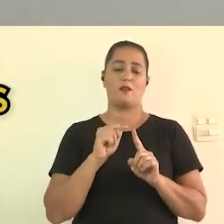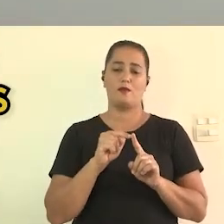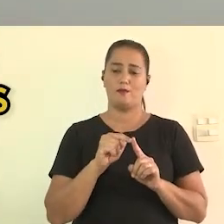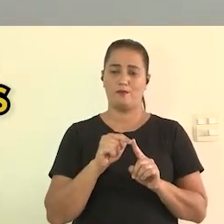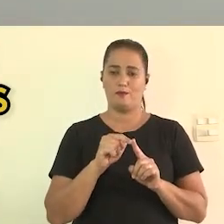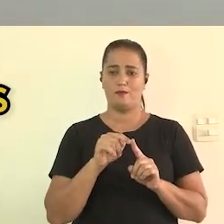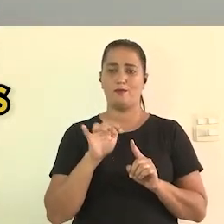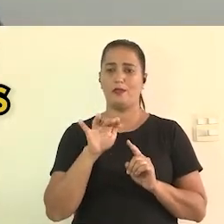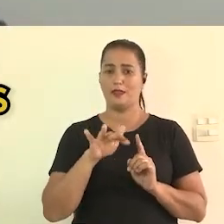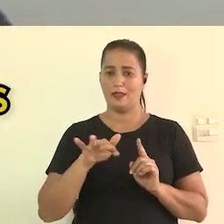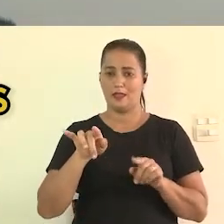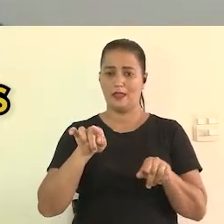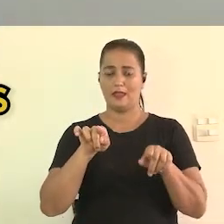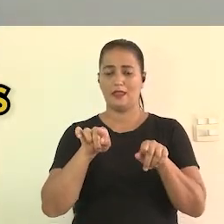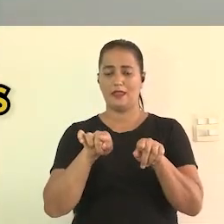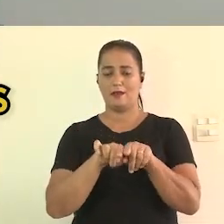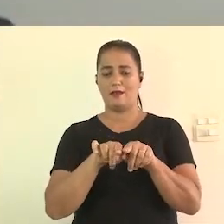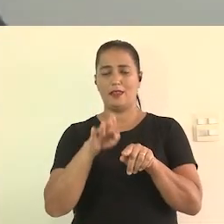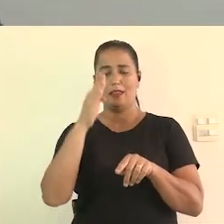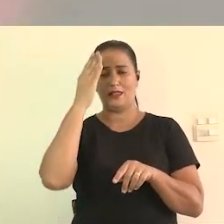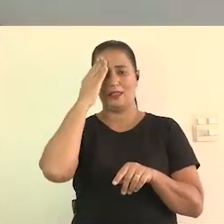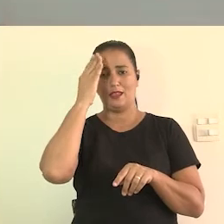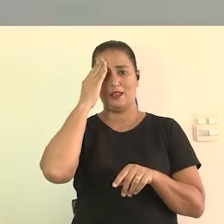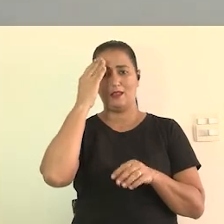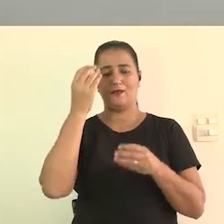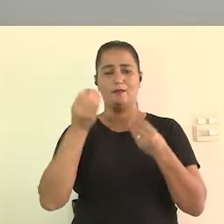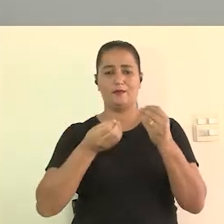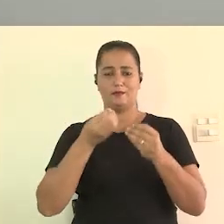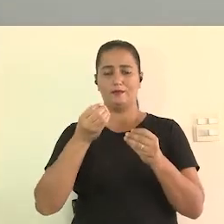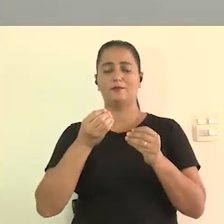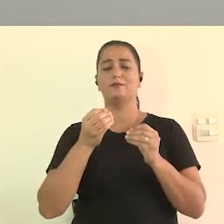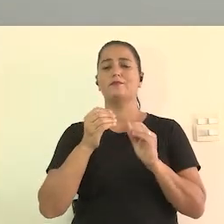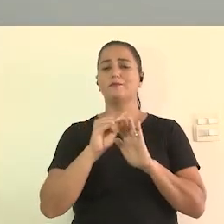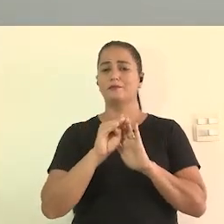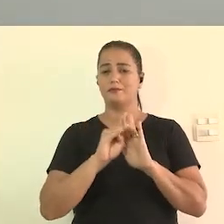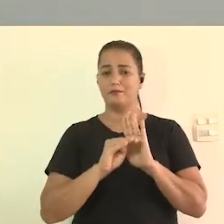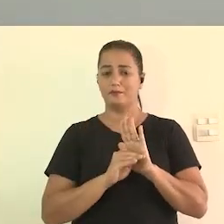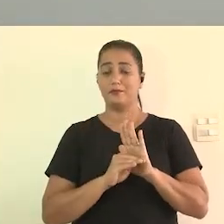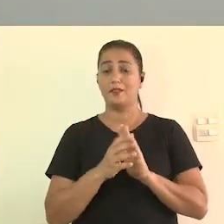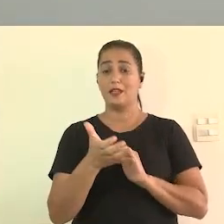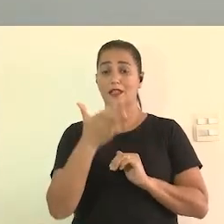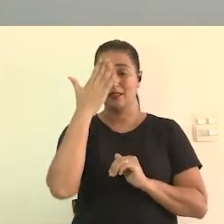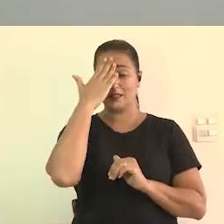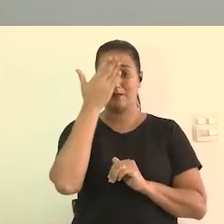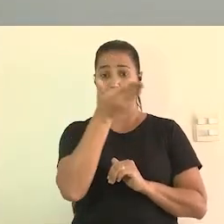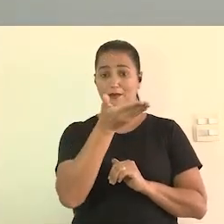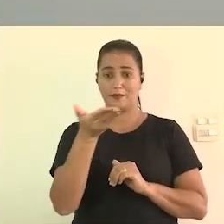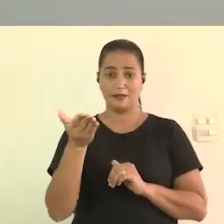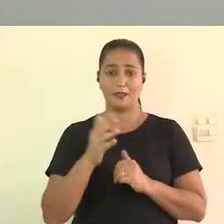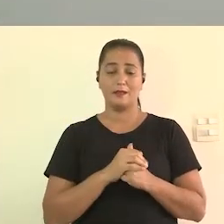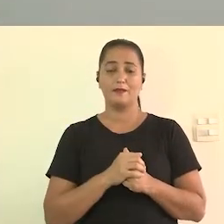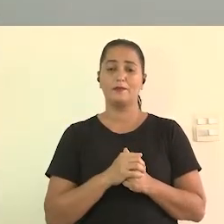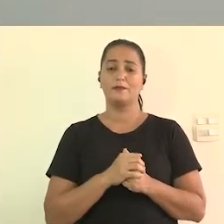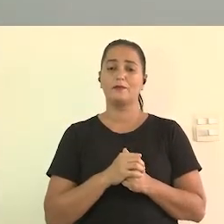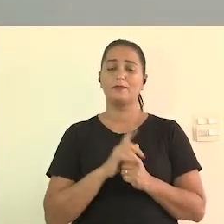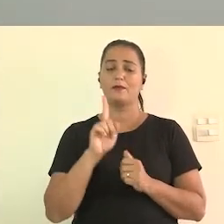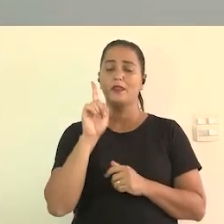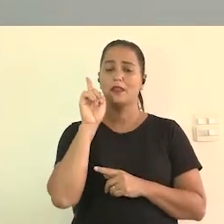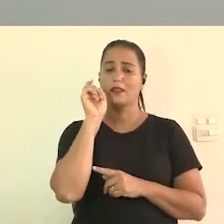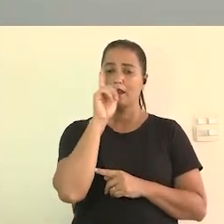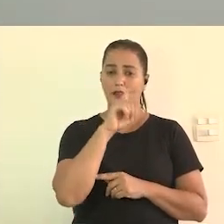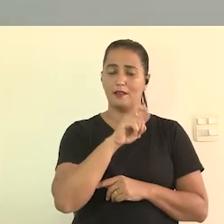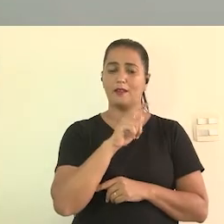público também entender e ver aquilo sabendo que aquilo foi programado entendeu e aí eu queria saber de vocês qual é a